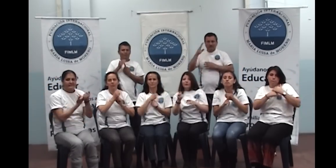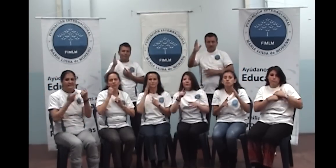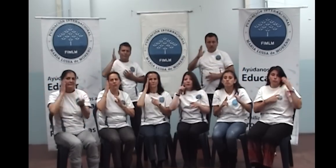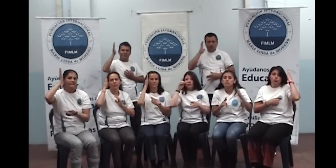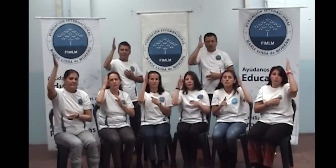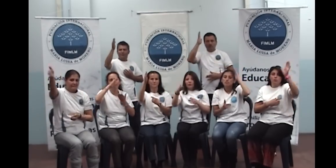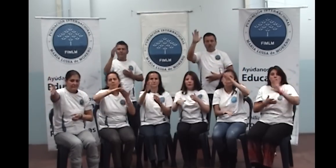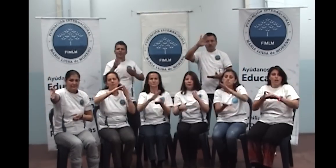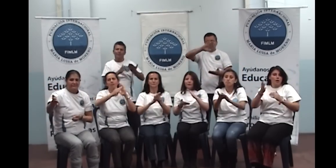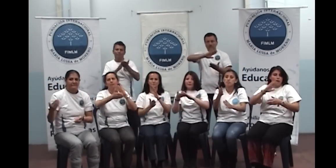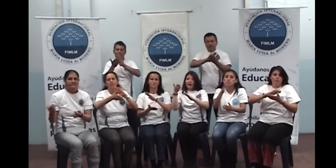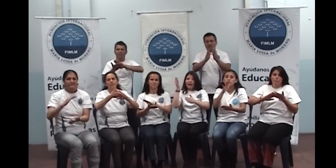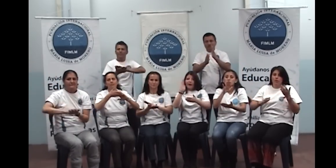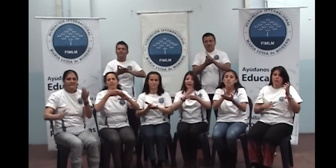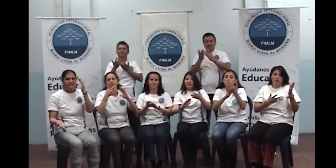de paz y esperanza